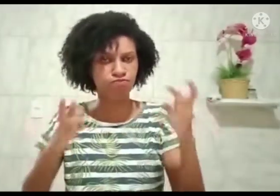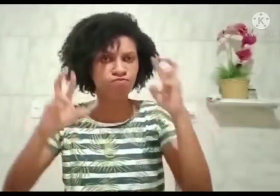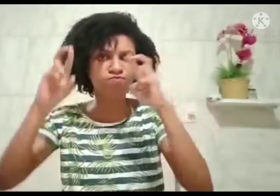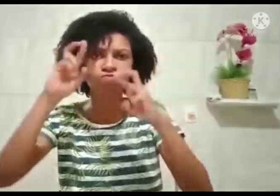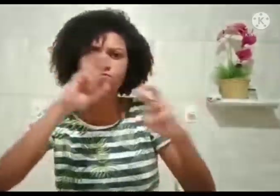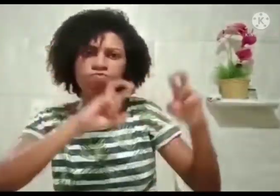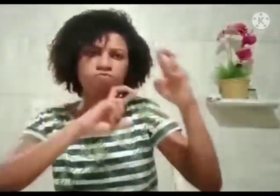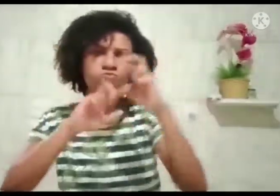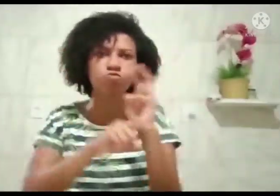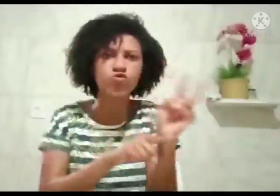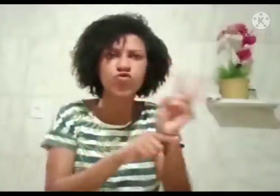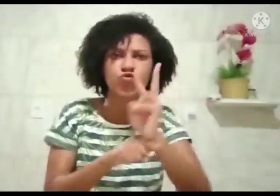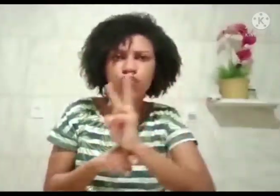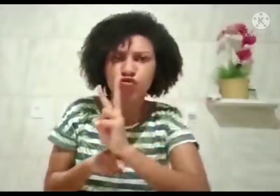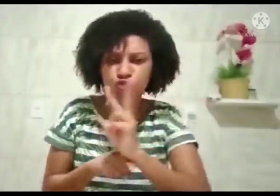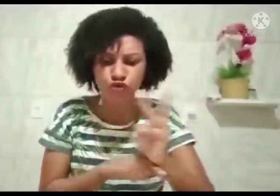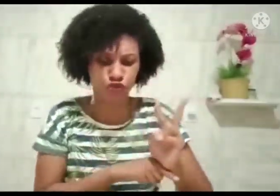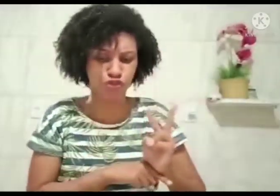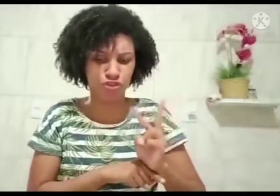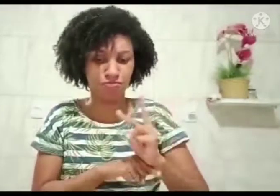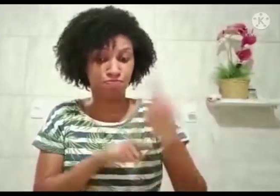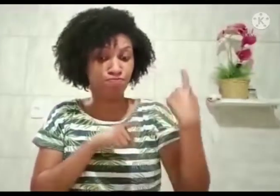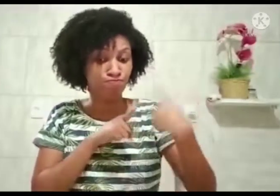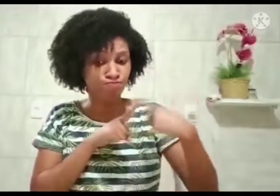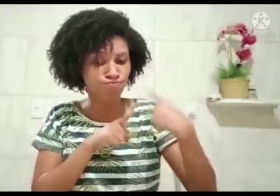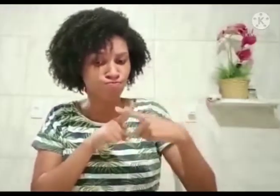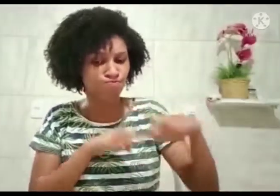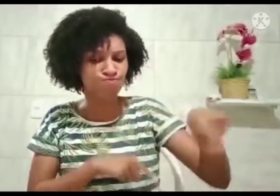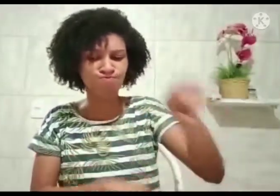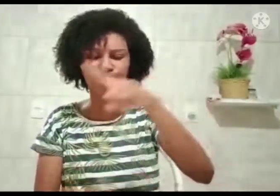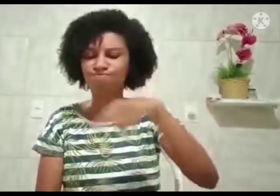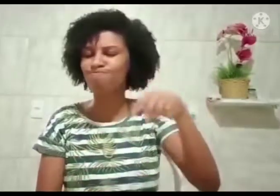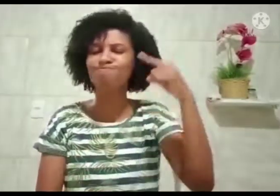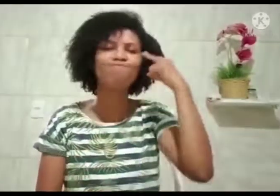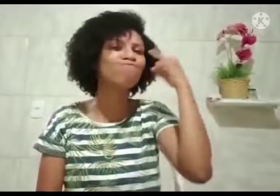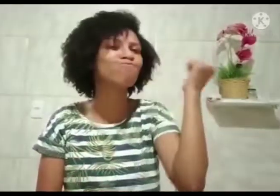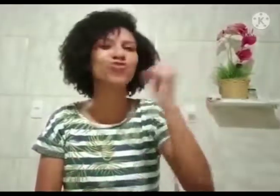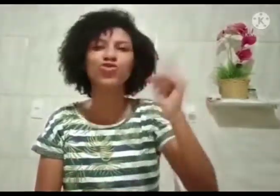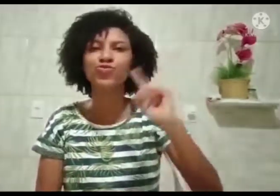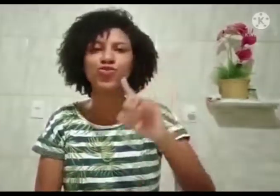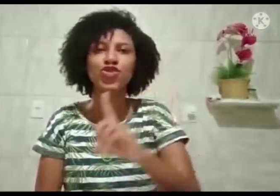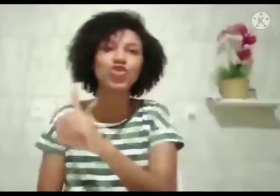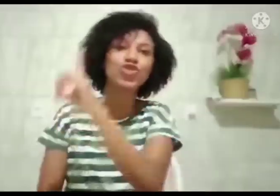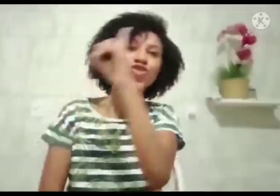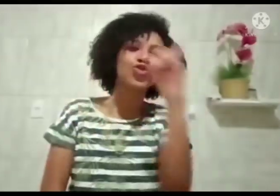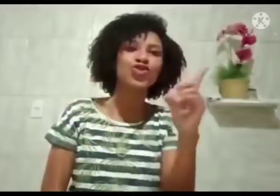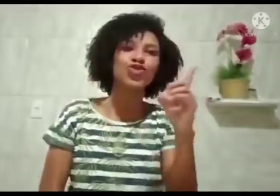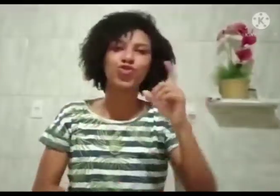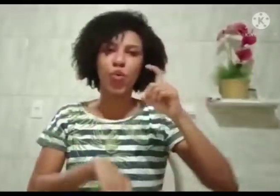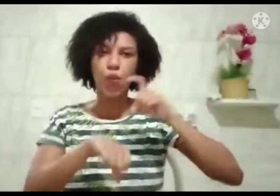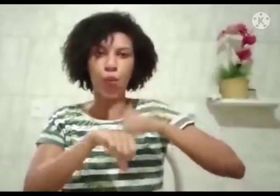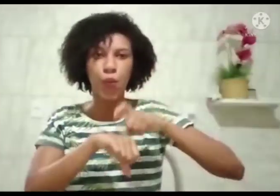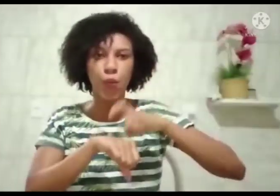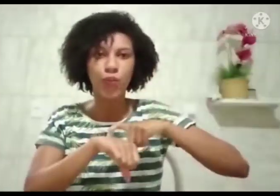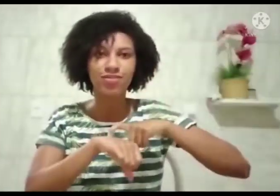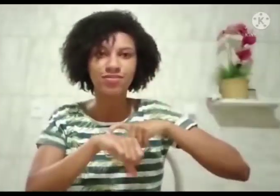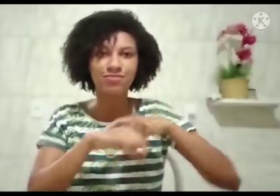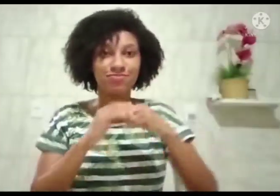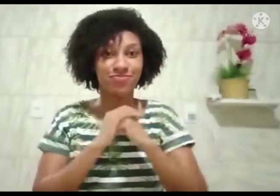Portanto, vigiem, porque vocês não sabem o dia nem a